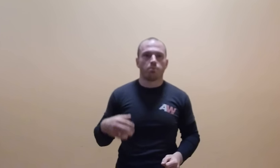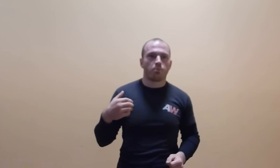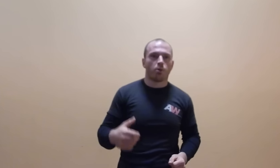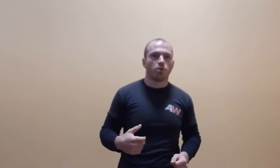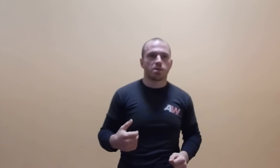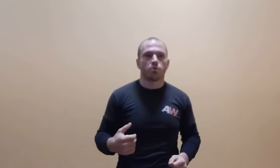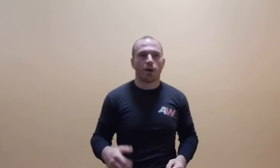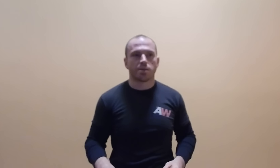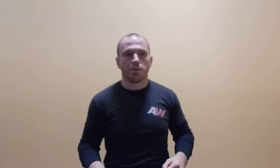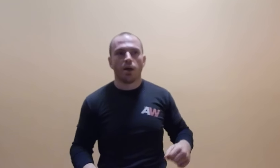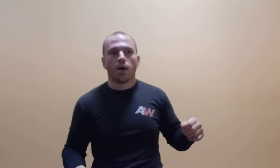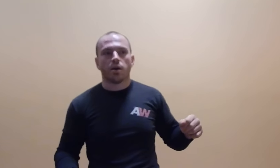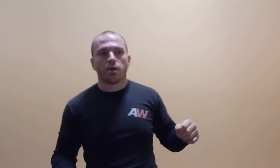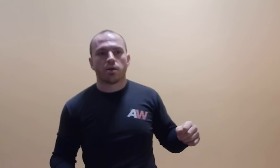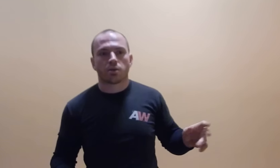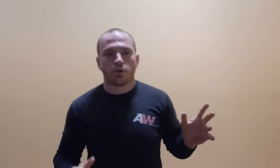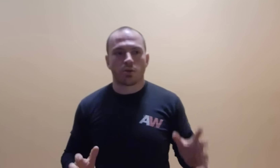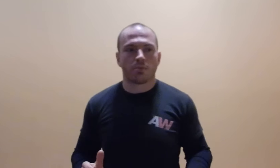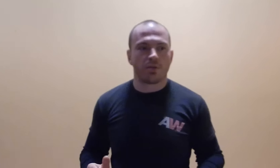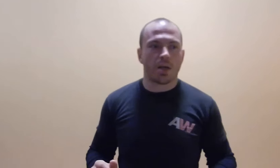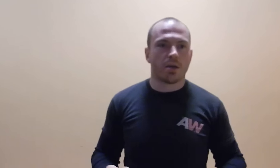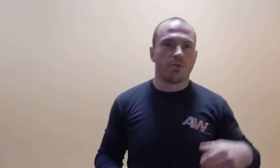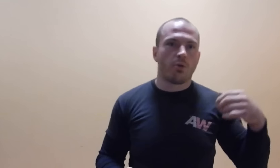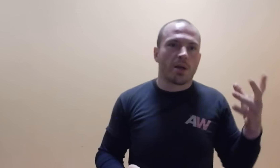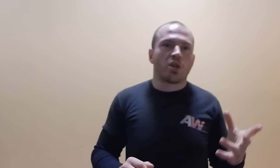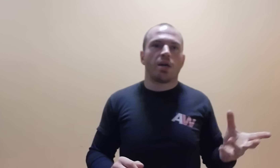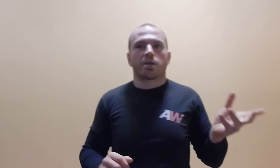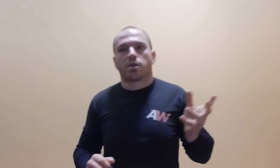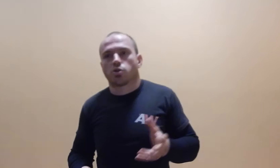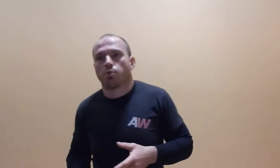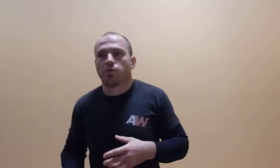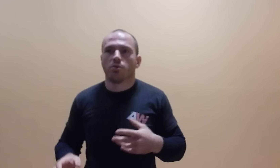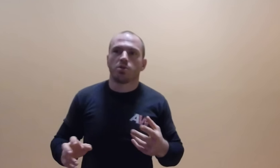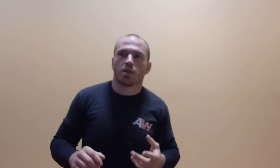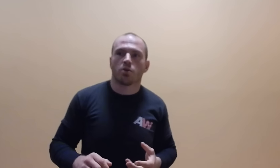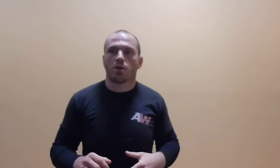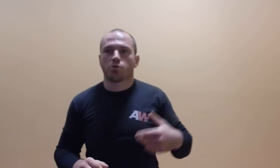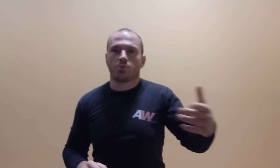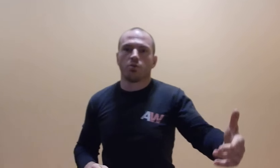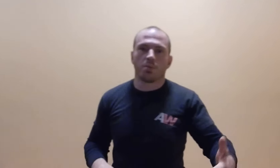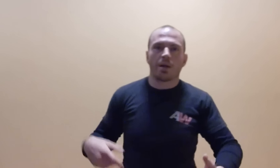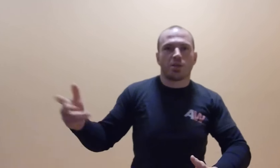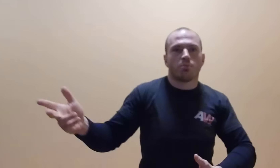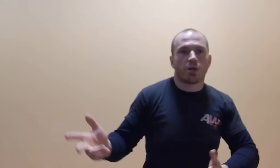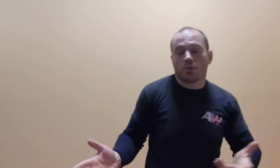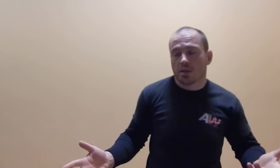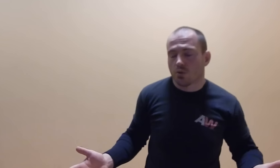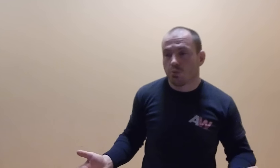po sytuacji dochodzą w grę jego wyobrażenia, jak takie coś powinno być, jak coś, a może mnie lubi bardziej, albo jego z jakiegoś